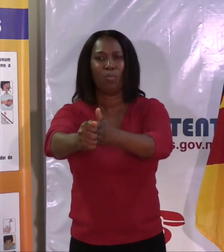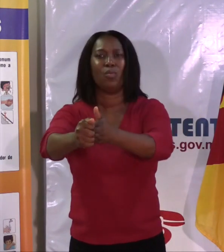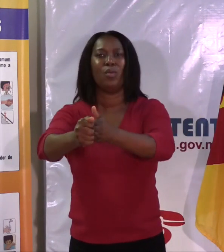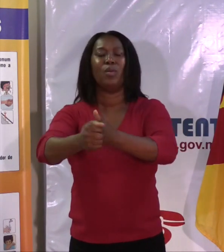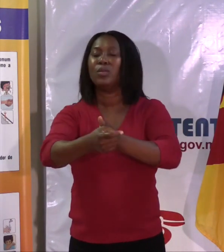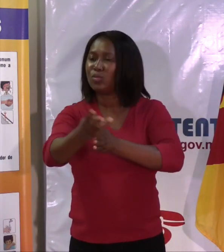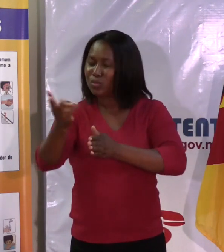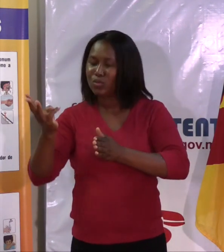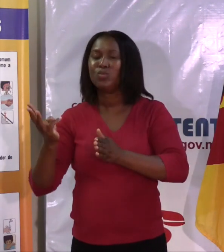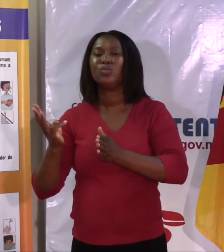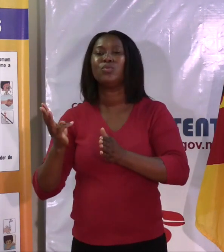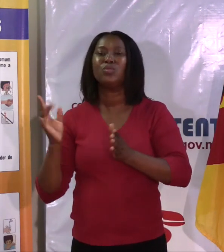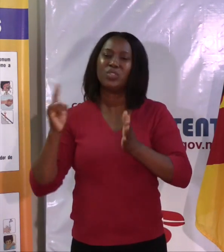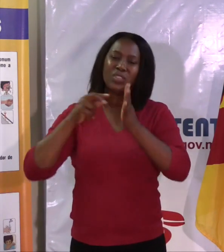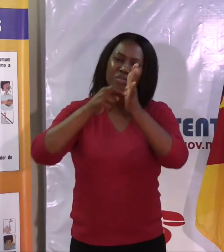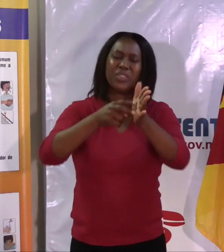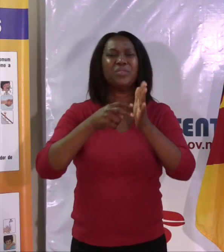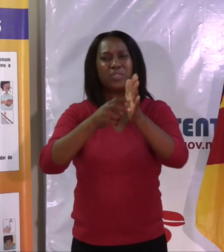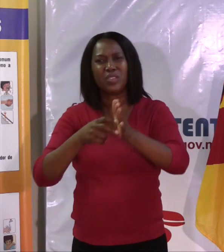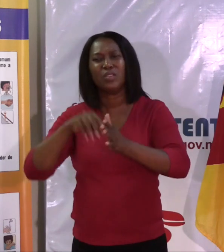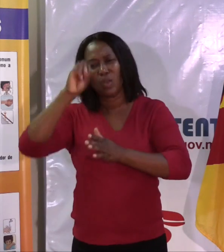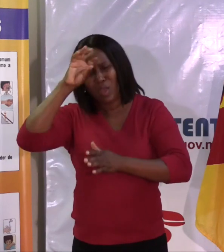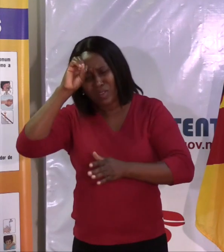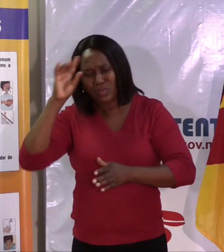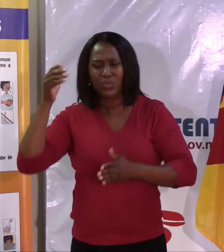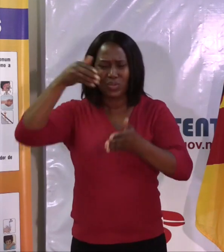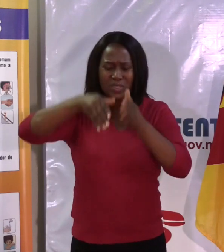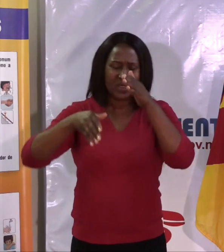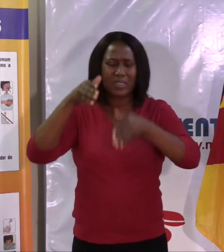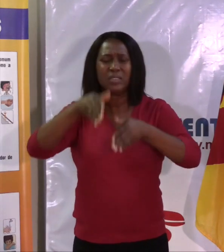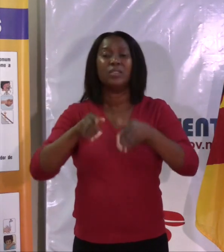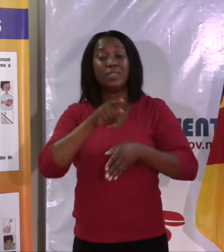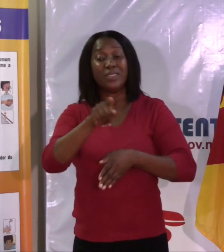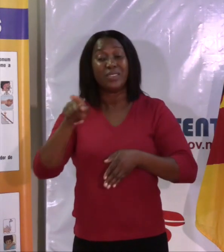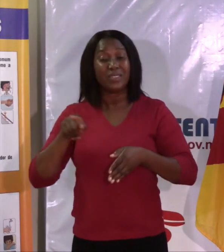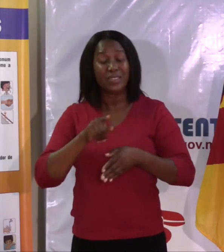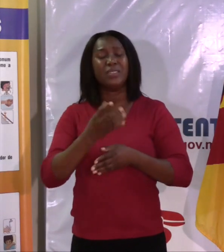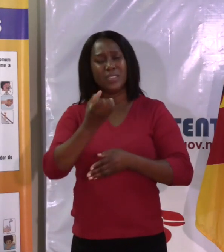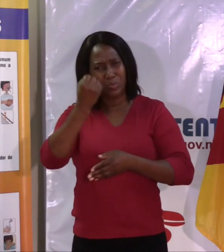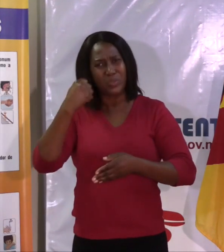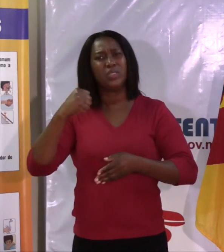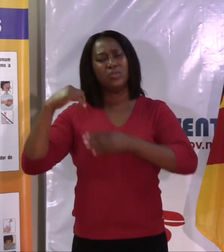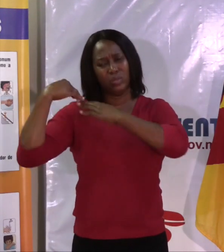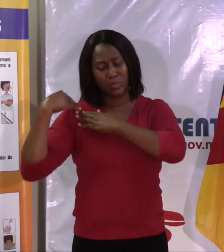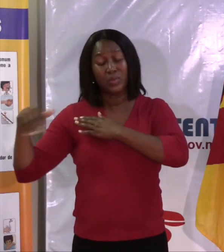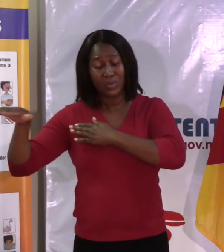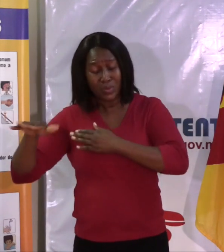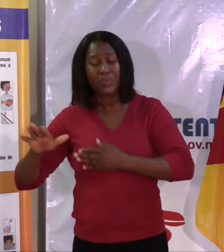aqueles que nós sabemos porque os mineiros não sabemos onde é que estão, aqueles que nós não sabemos porque, de facto, entraram e não estão